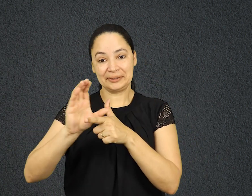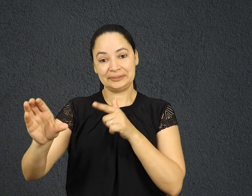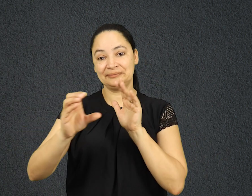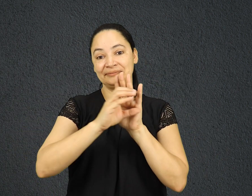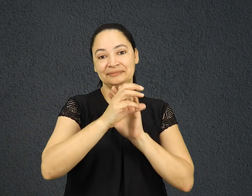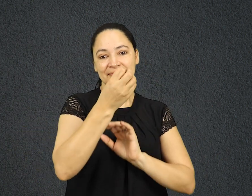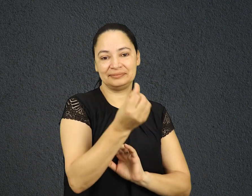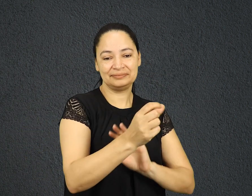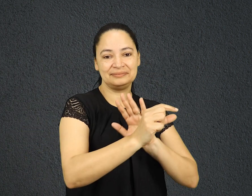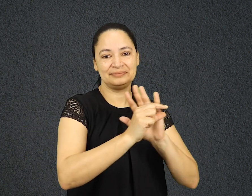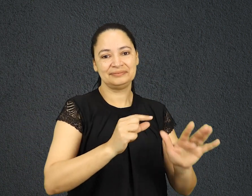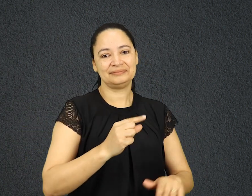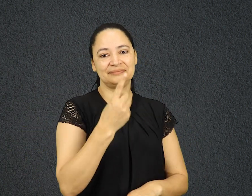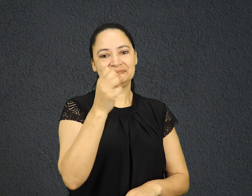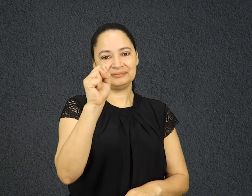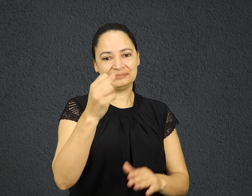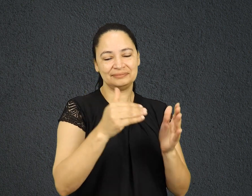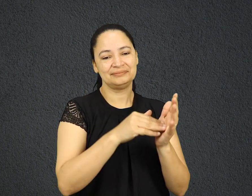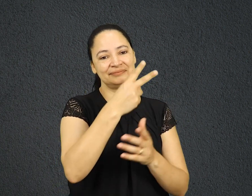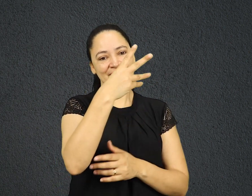Coríntios, capítulo 6, versículos 18 a 20.